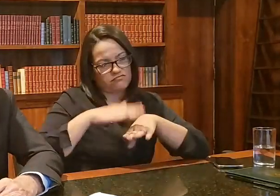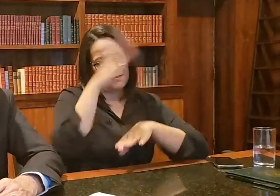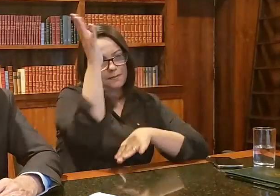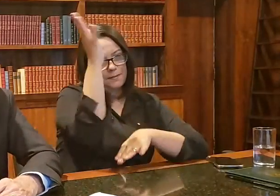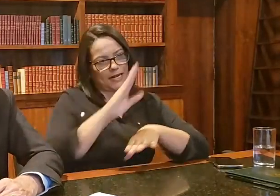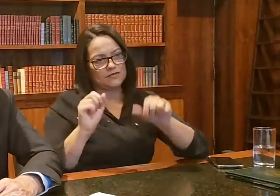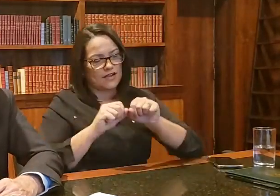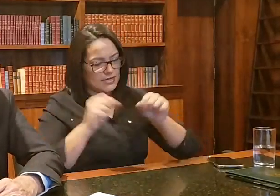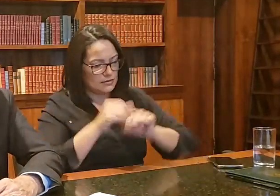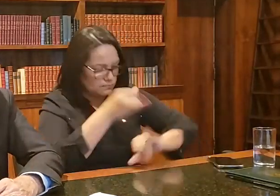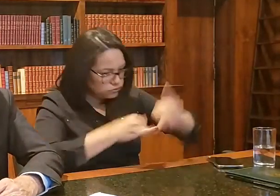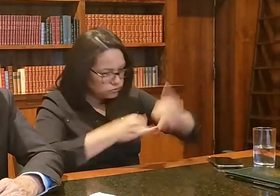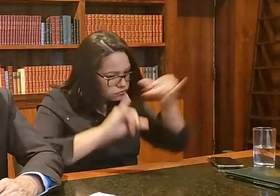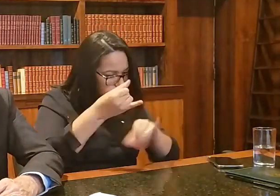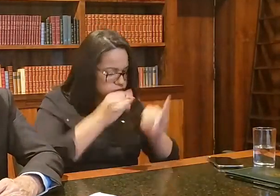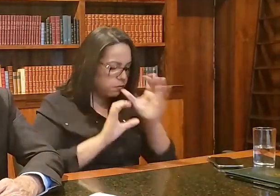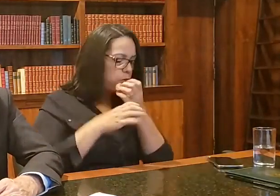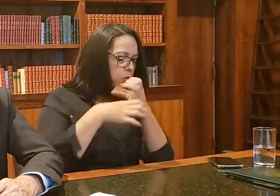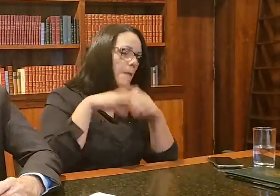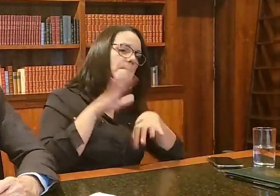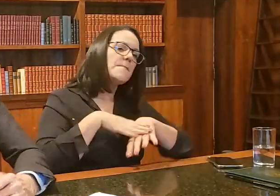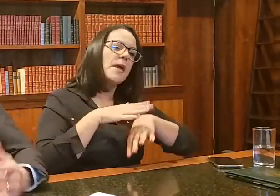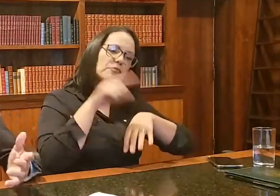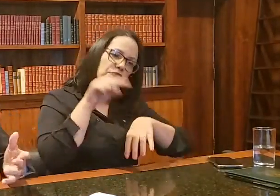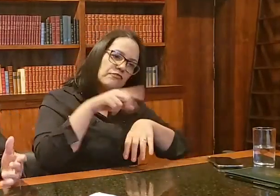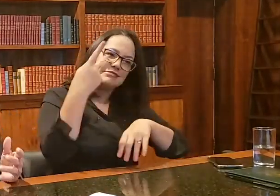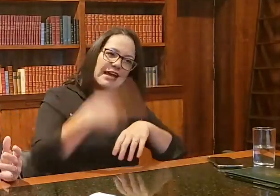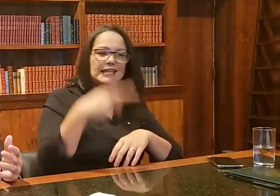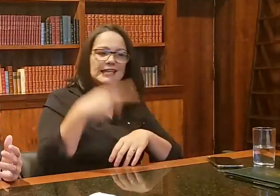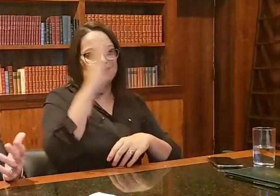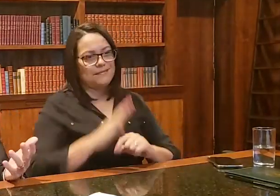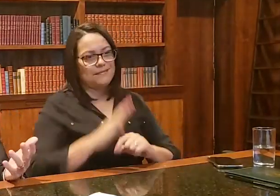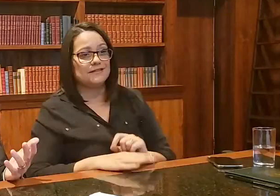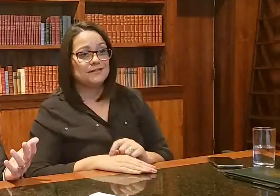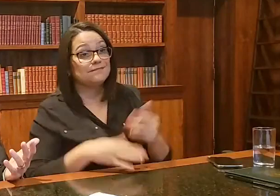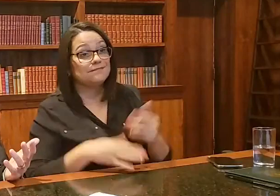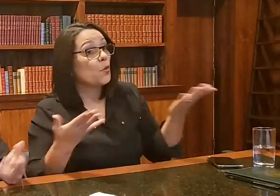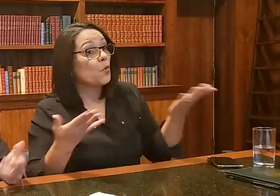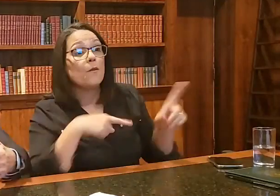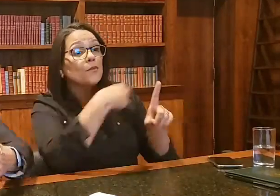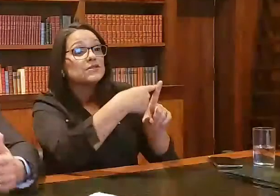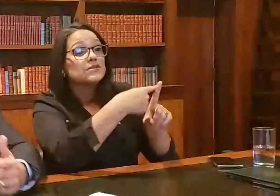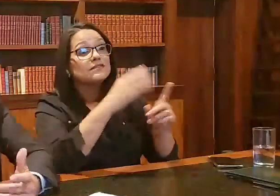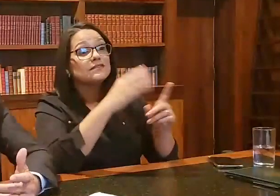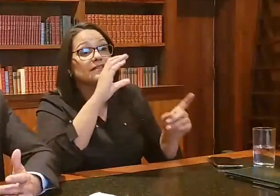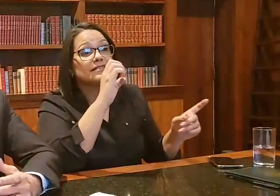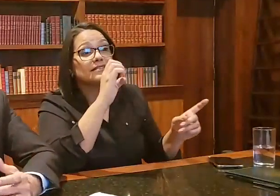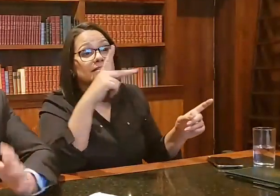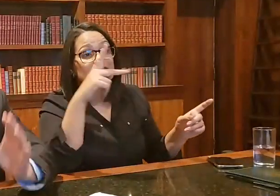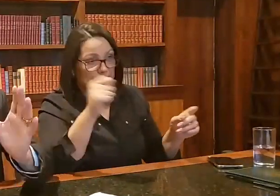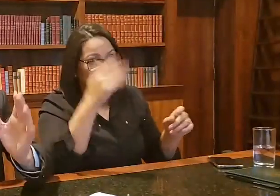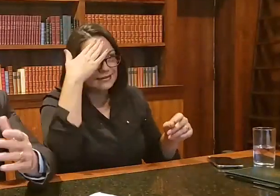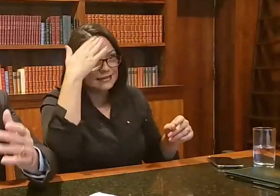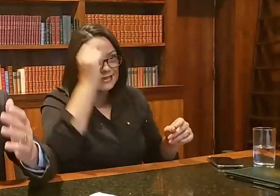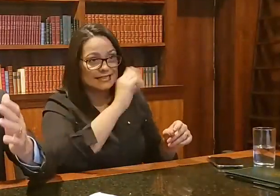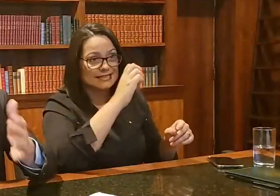começarmos a fabricar a vacina nossa no Brasil. O vantagem, com variação de sepa você pode rapidamente